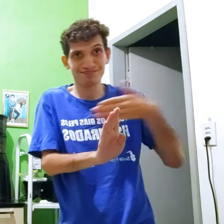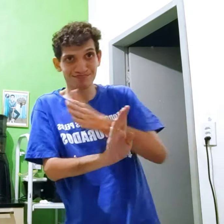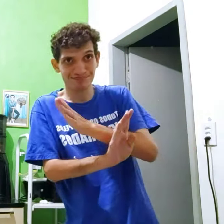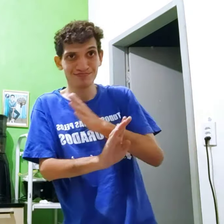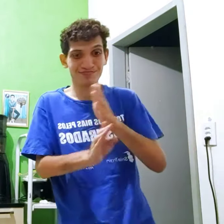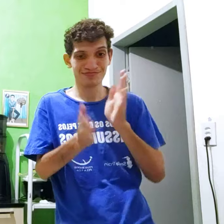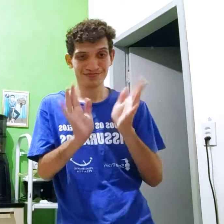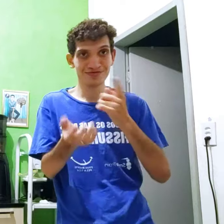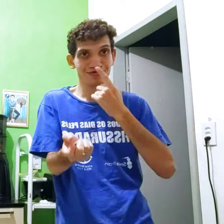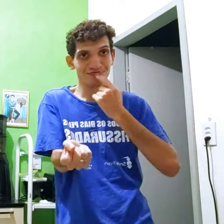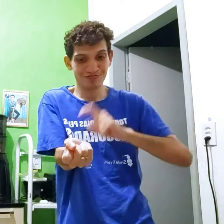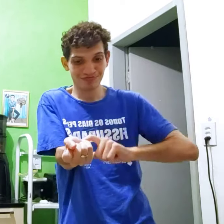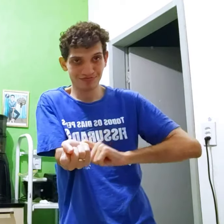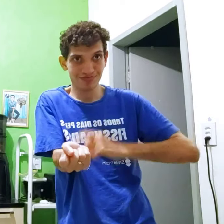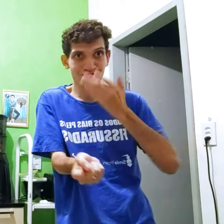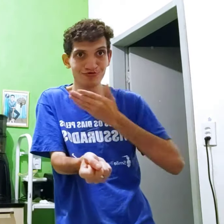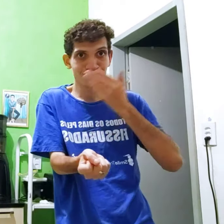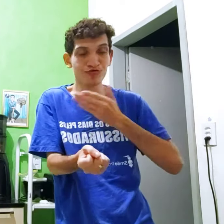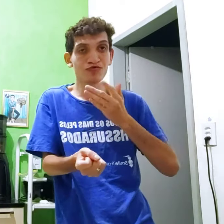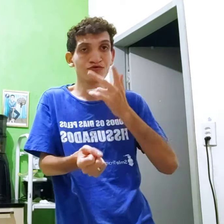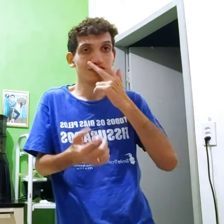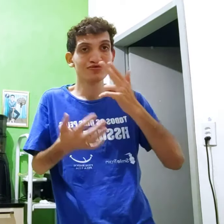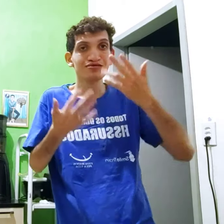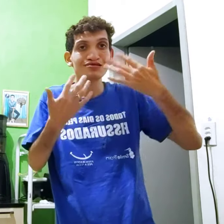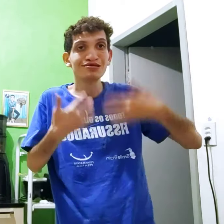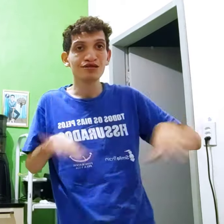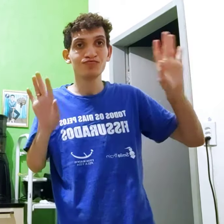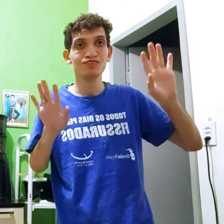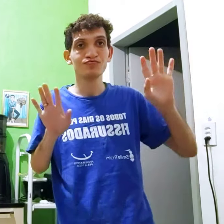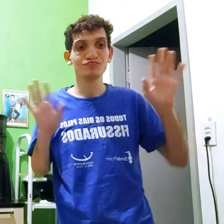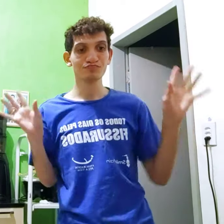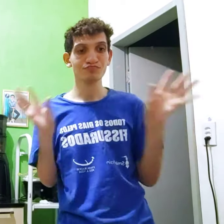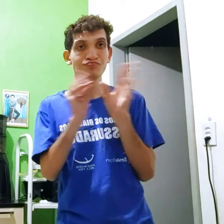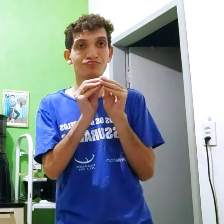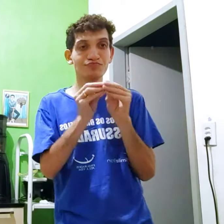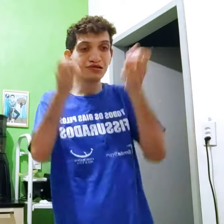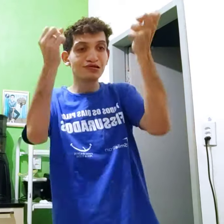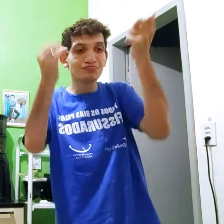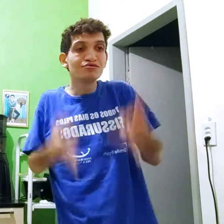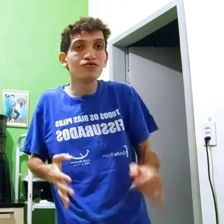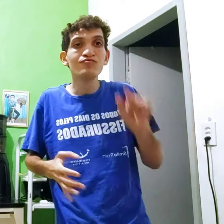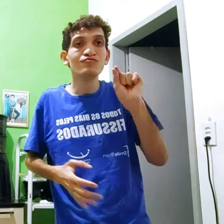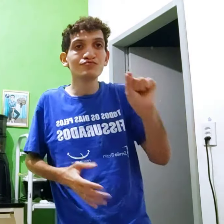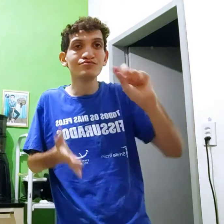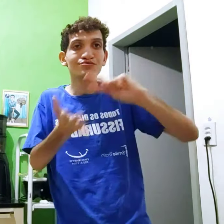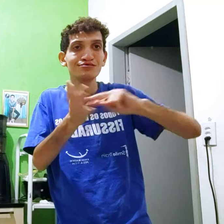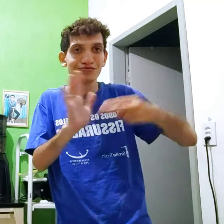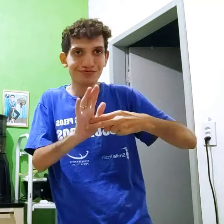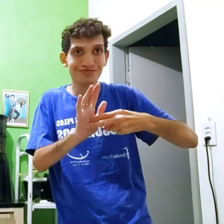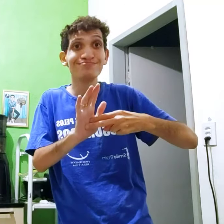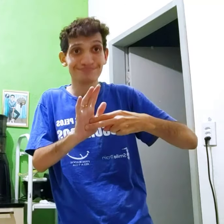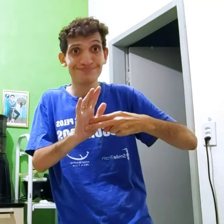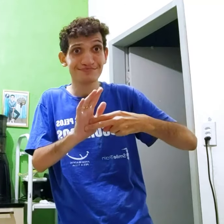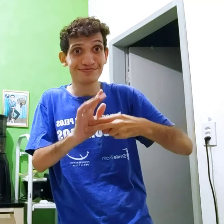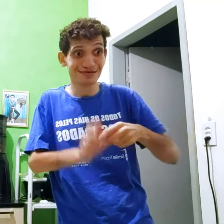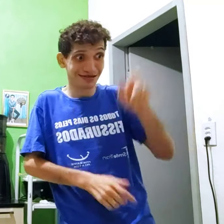Porque são duas vertentes Esse primeiro Ele é natural É um resumo da explicação Isso